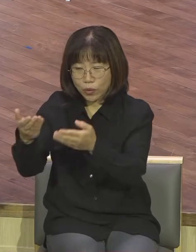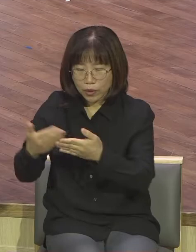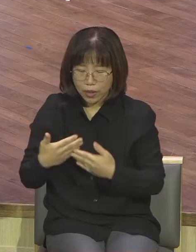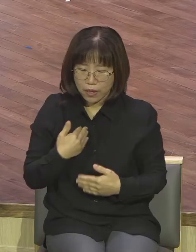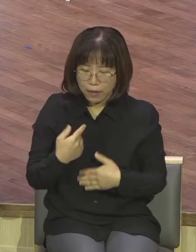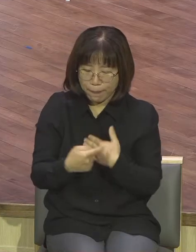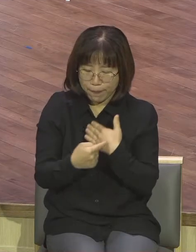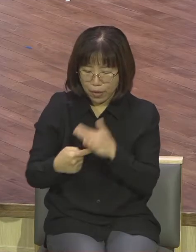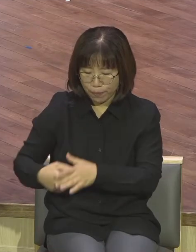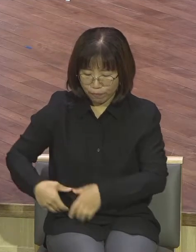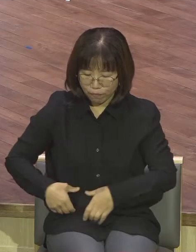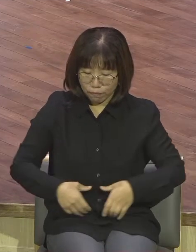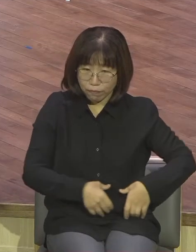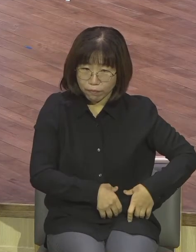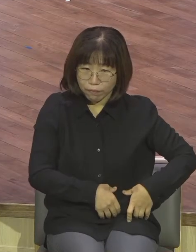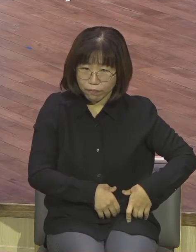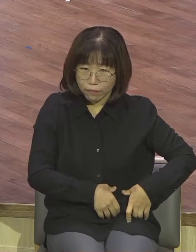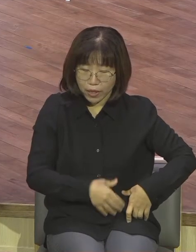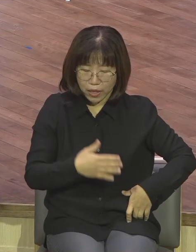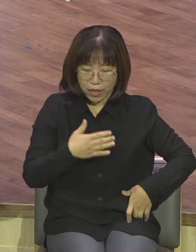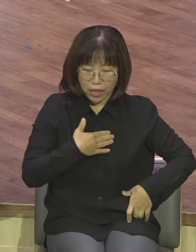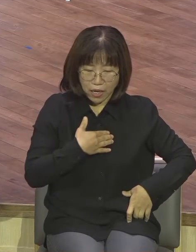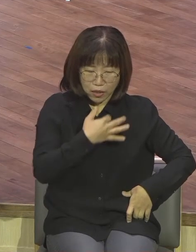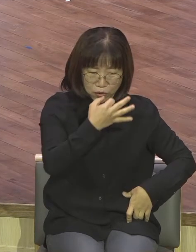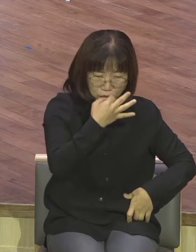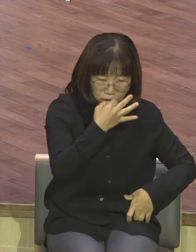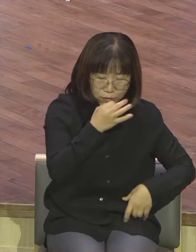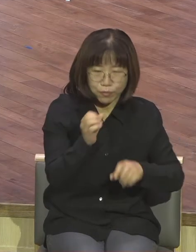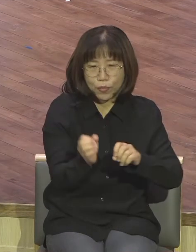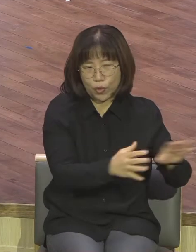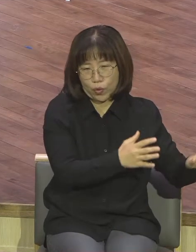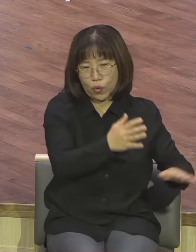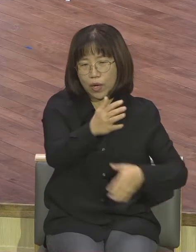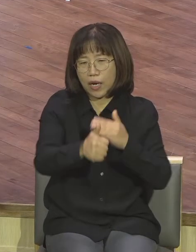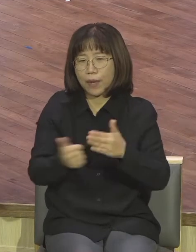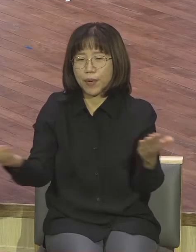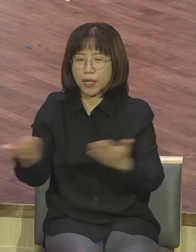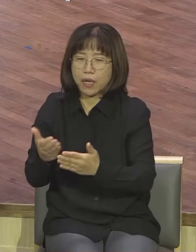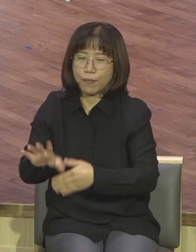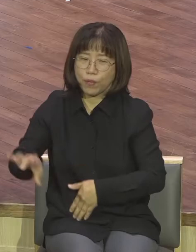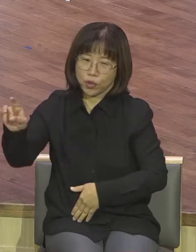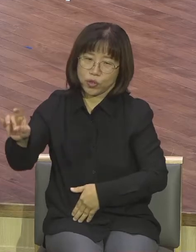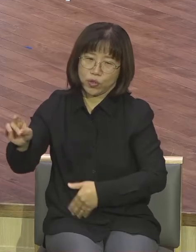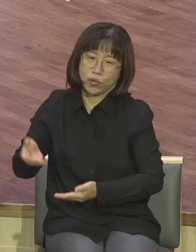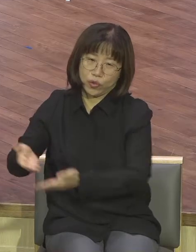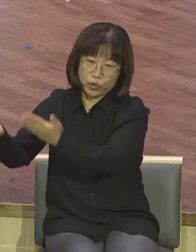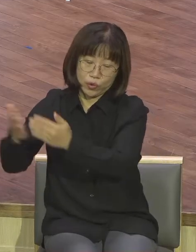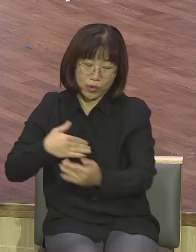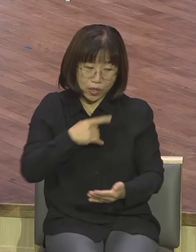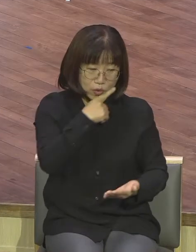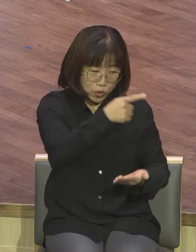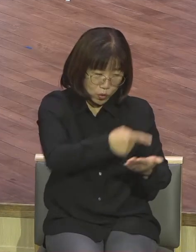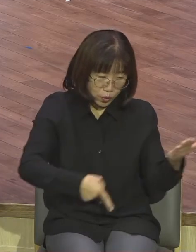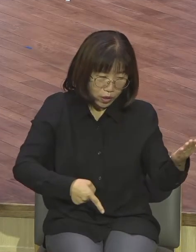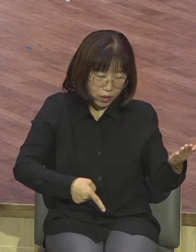하나님의 일에 좋게 결정해야 됩니다 힘 손해보는 것 같아도 바보 같아도